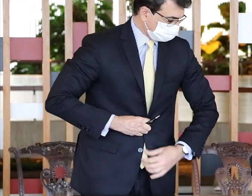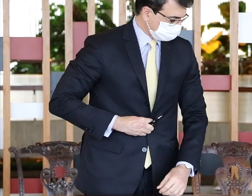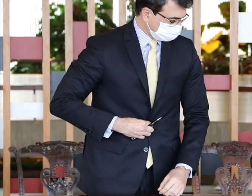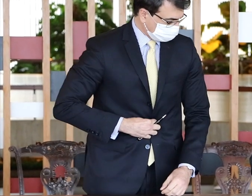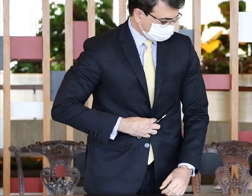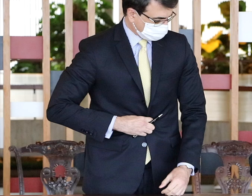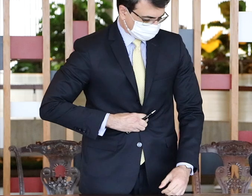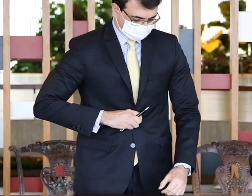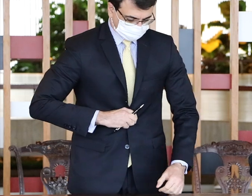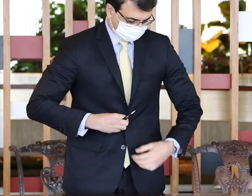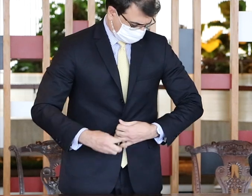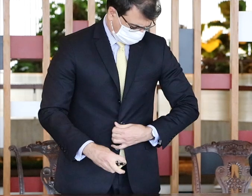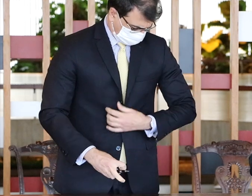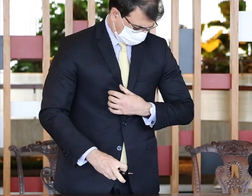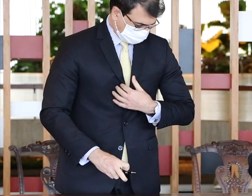Aplausos.